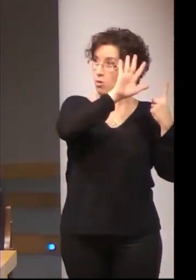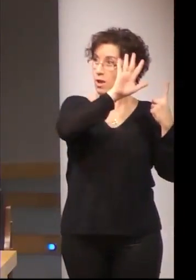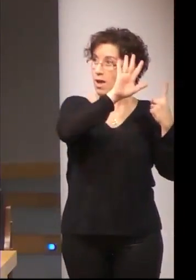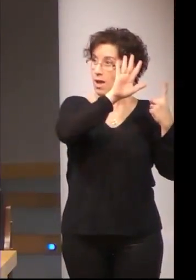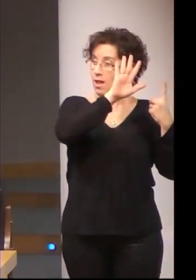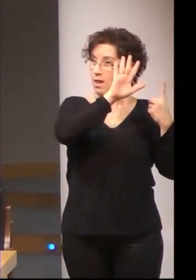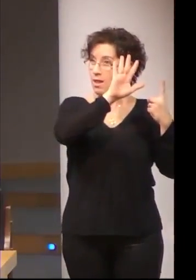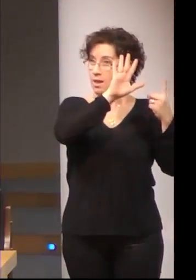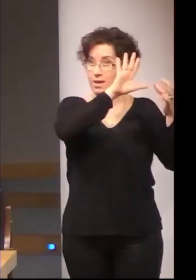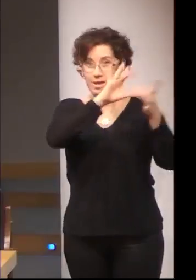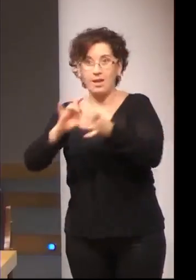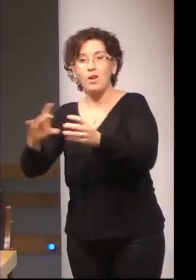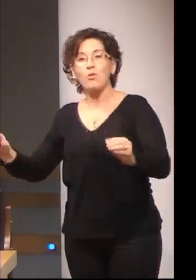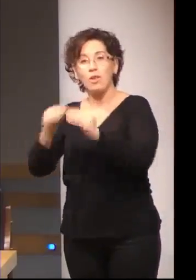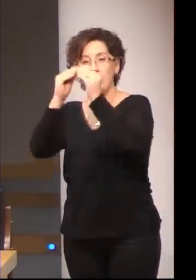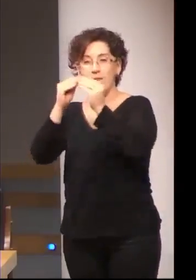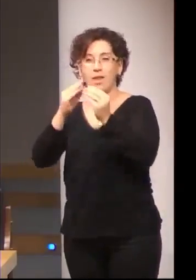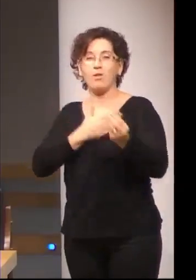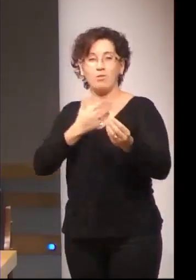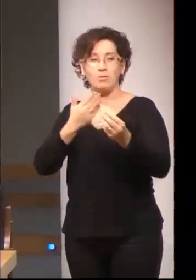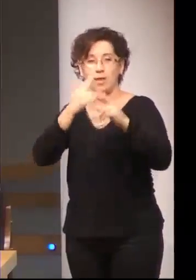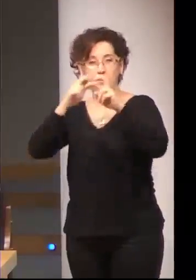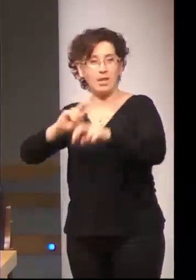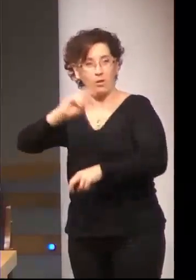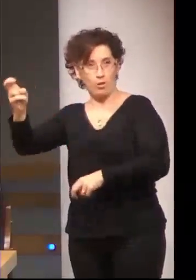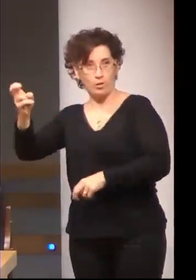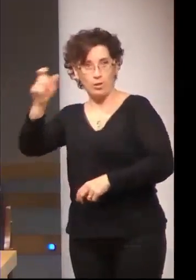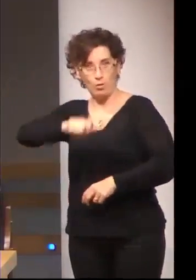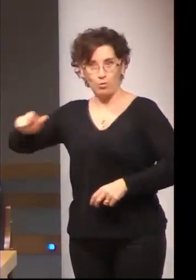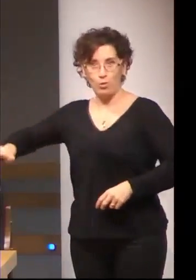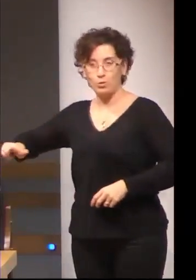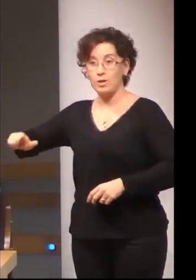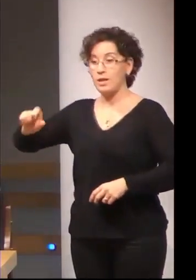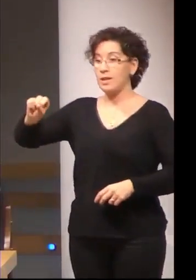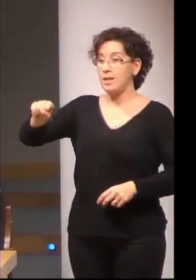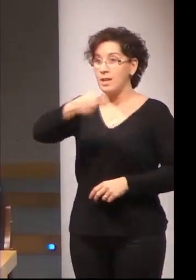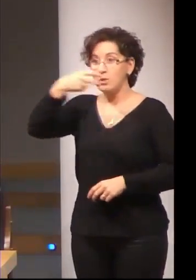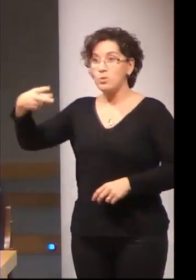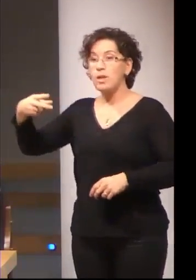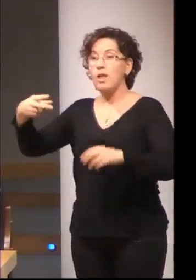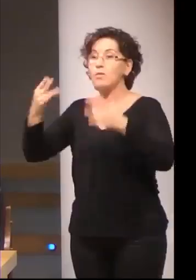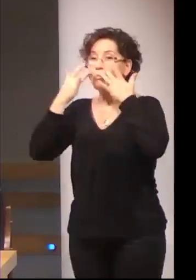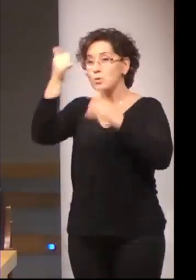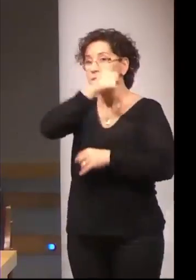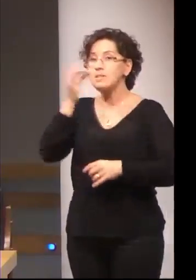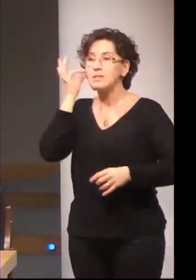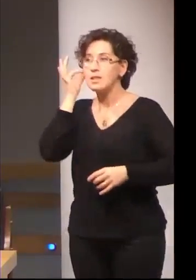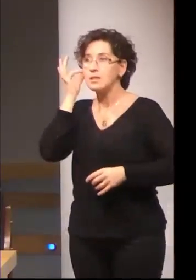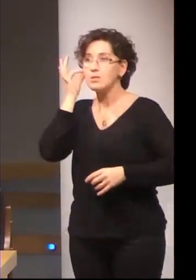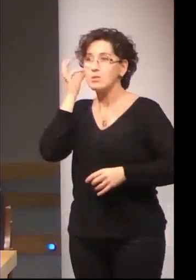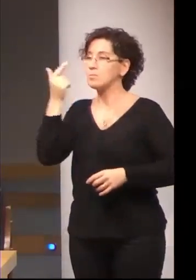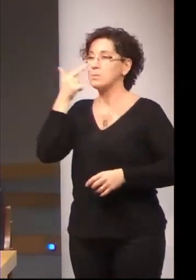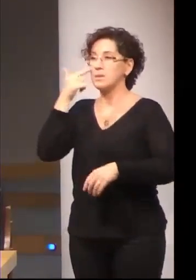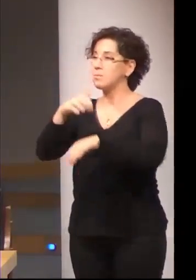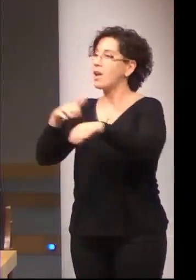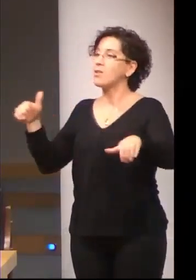Casquero Tomás y Hong y Whitney que los resultados obtenidos en cuanto al sexo son prioritariamente